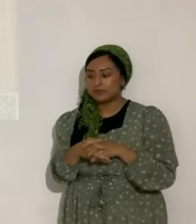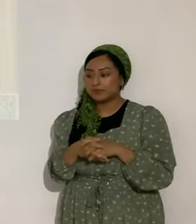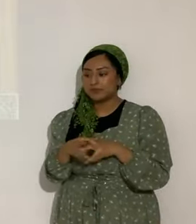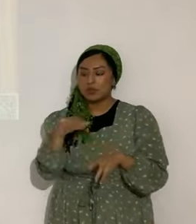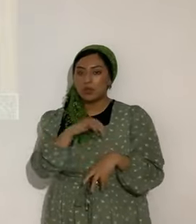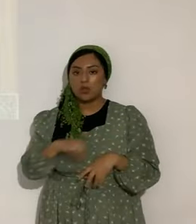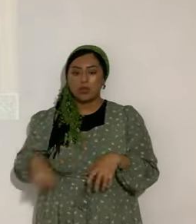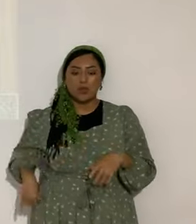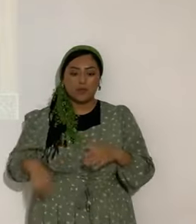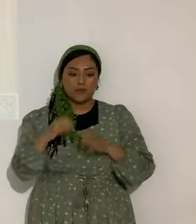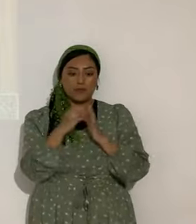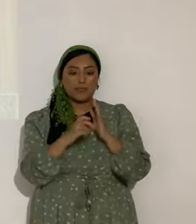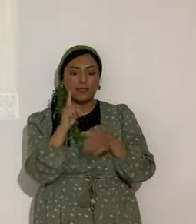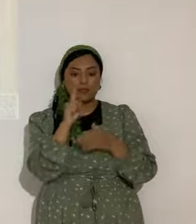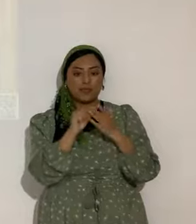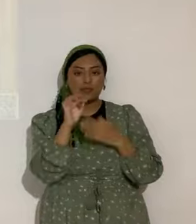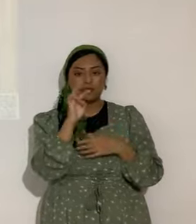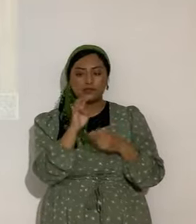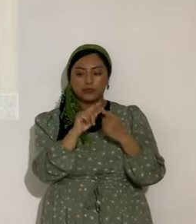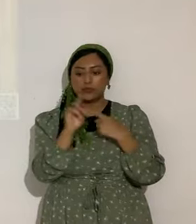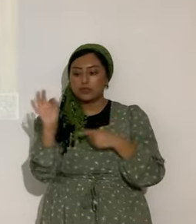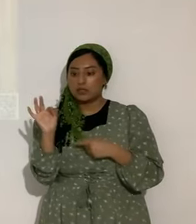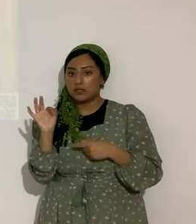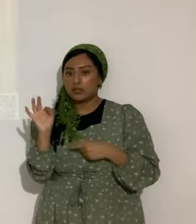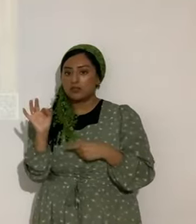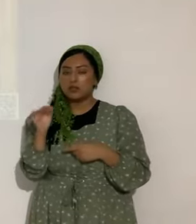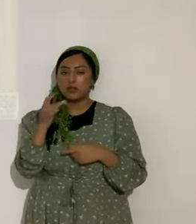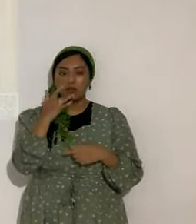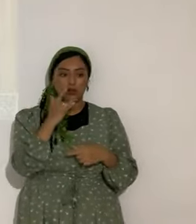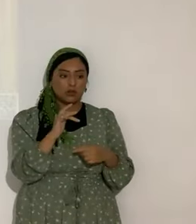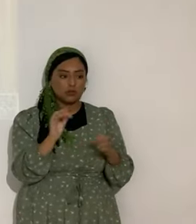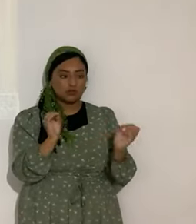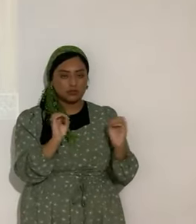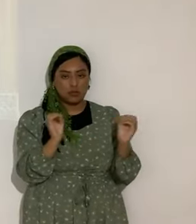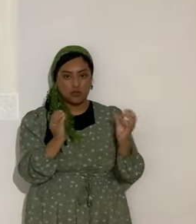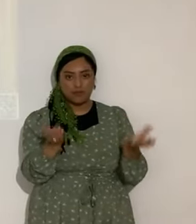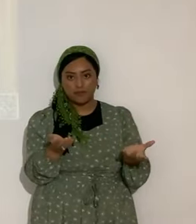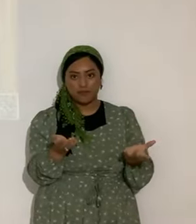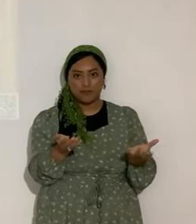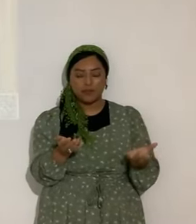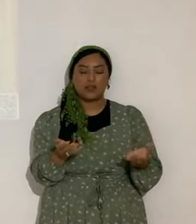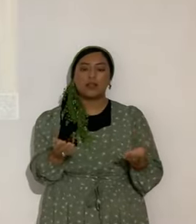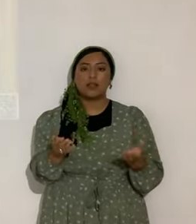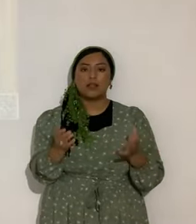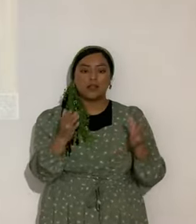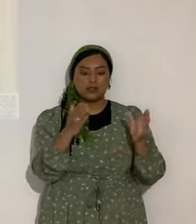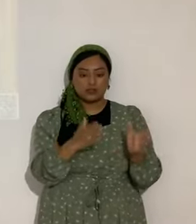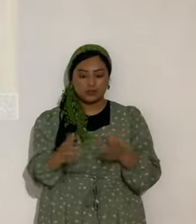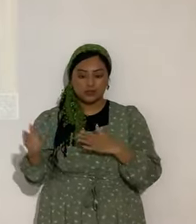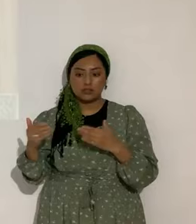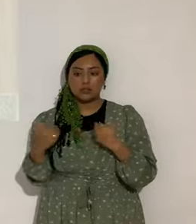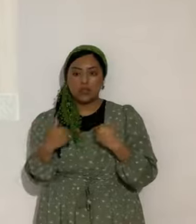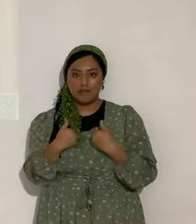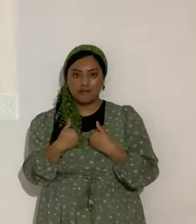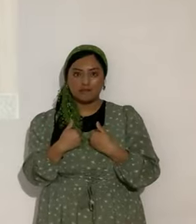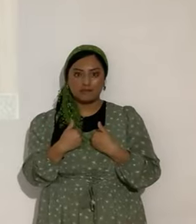Capítulo 1. Versos 7 a 9. No. La suerte como tal no existe. El destino sí que existe. Esos son ya